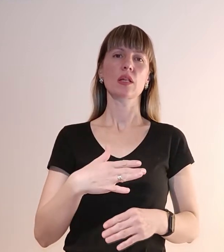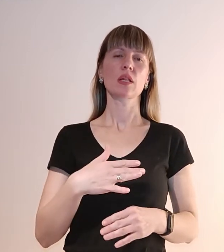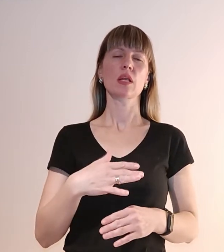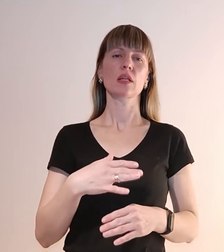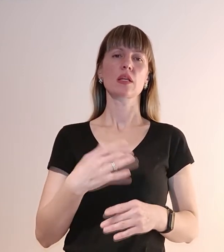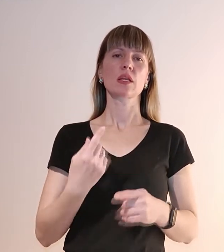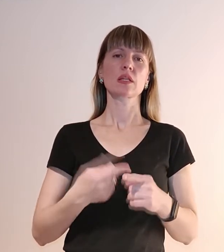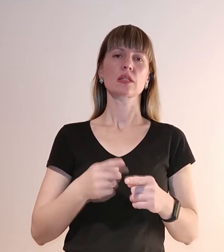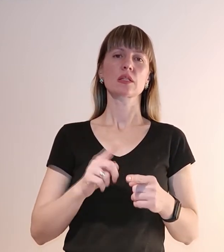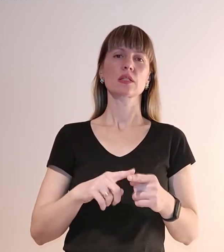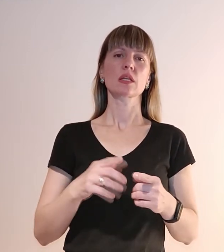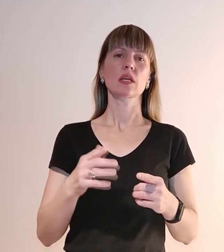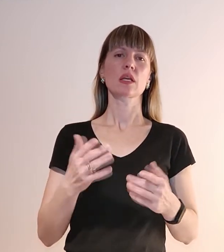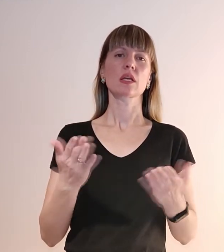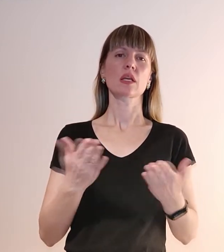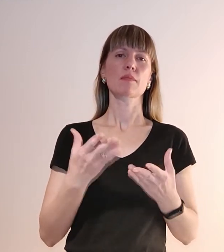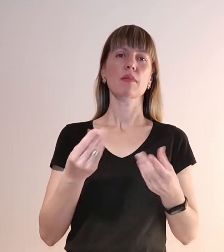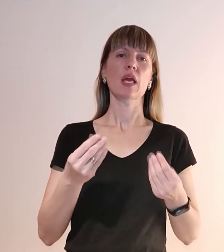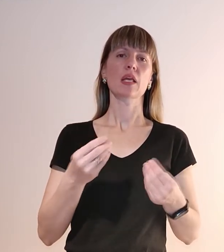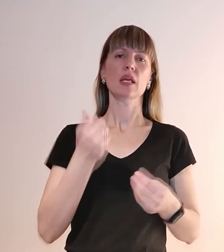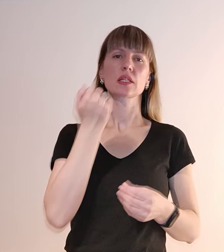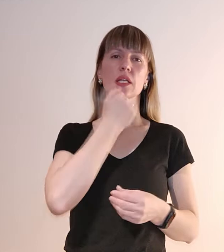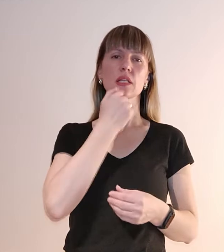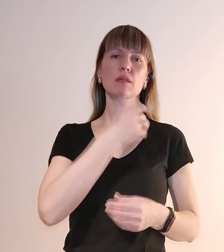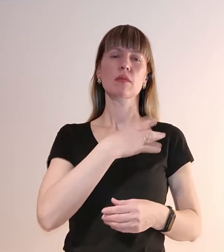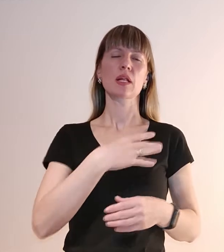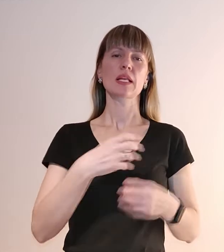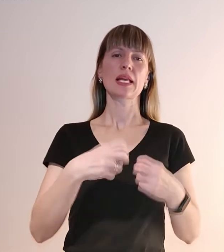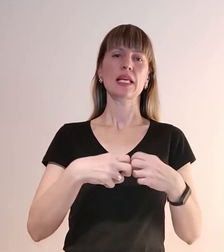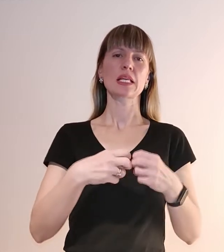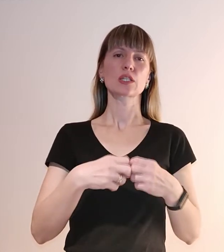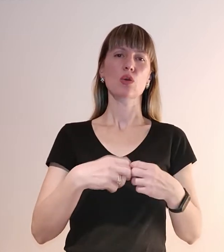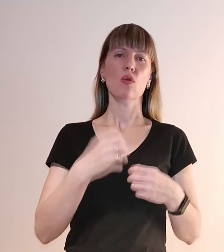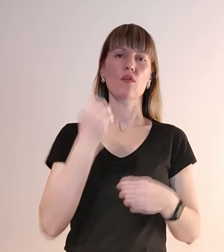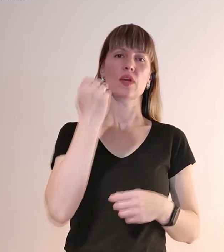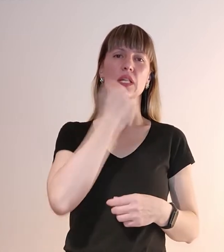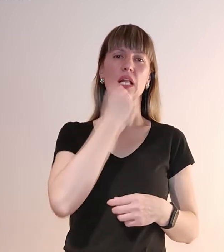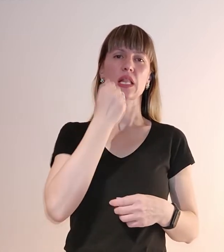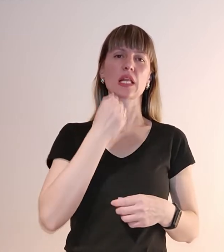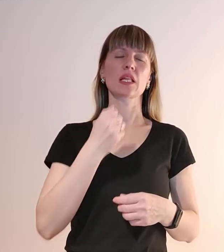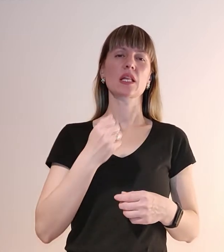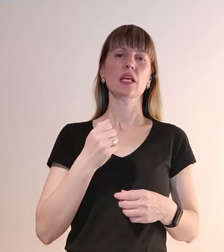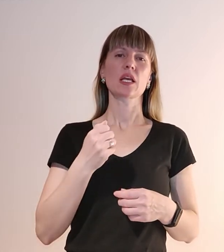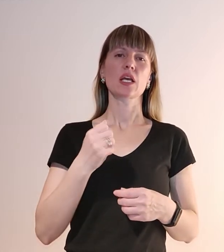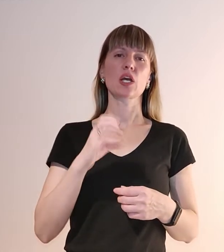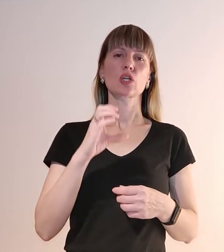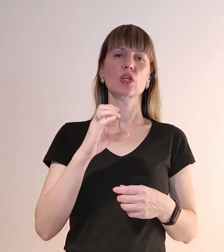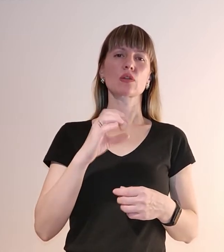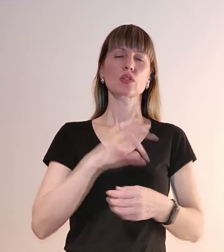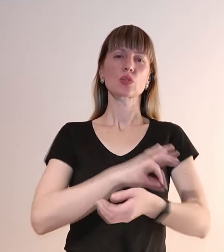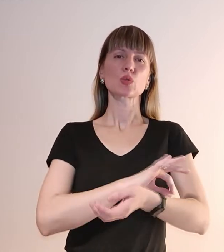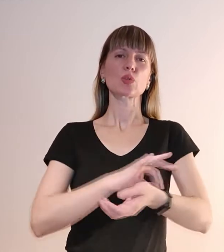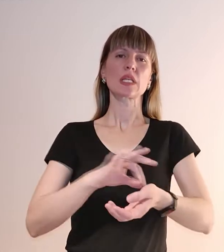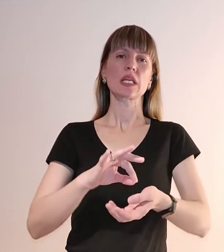кісткової тканини, сотинні поранення дуже багато.